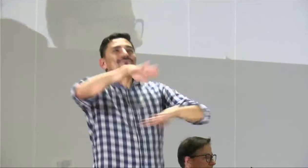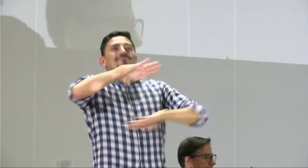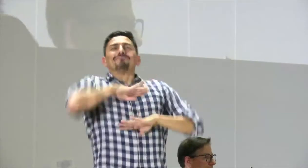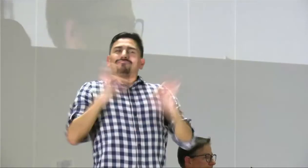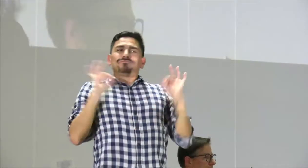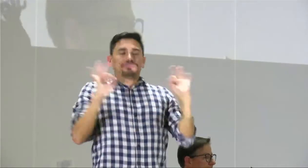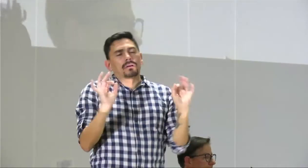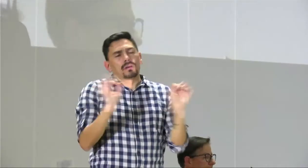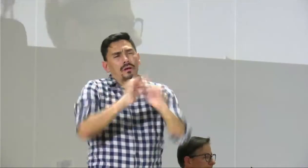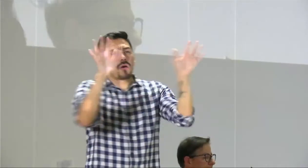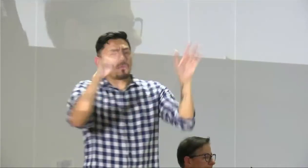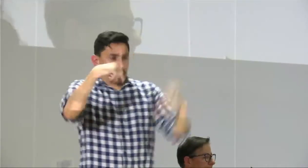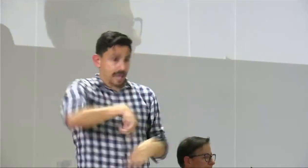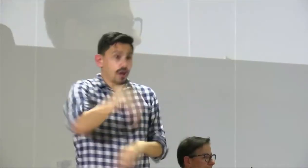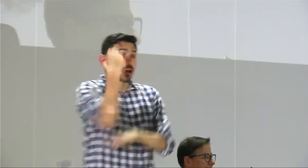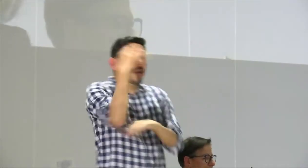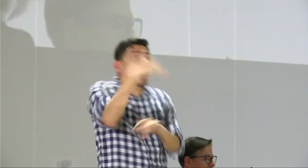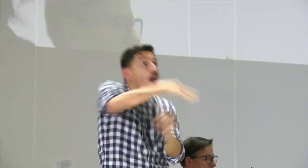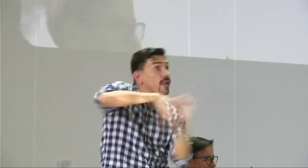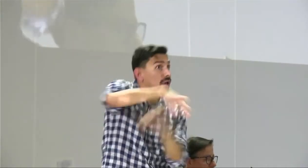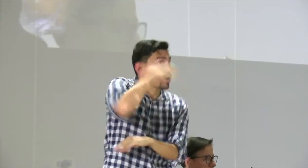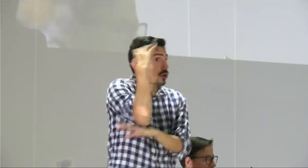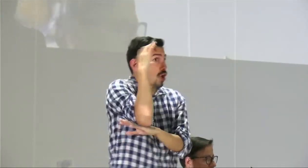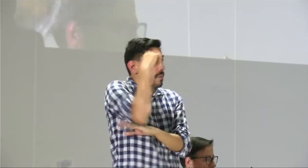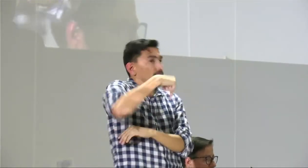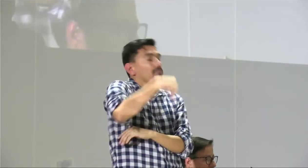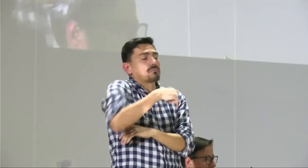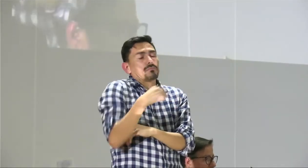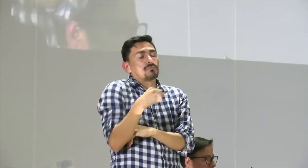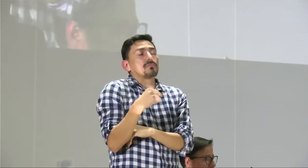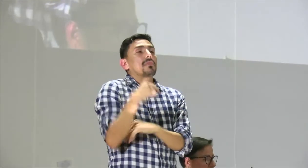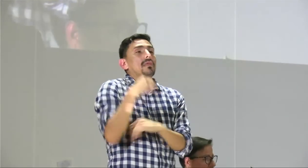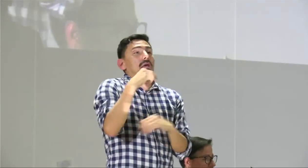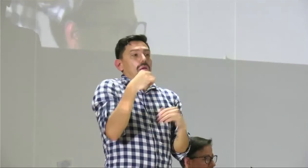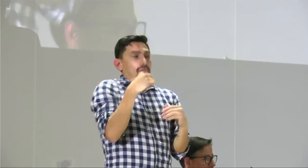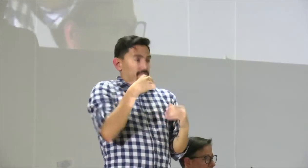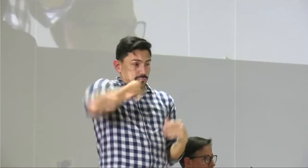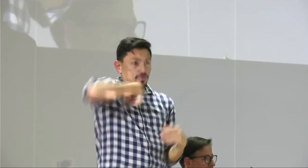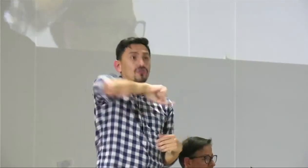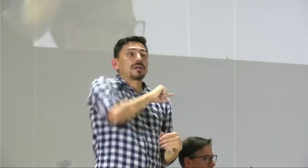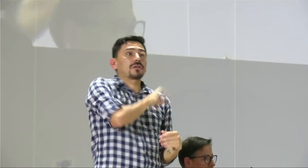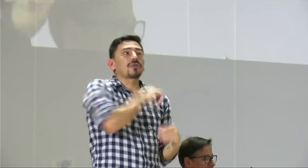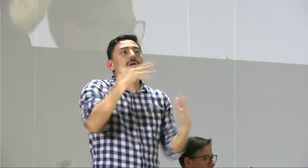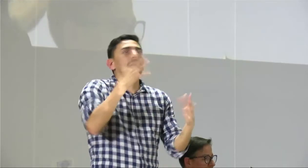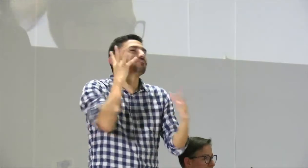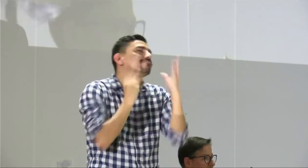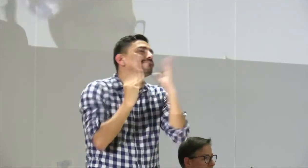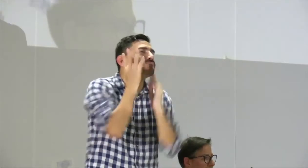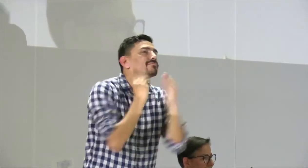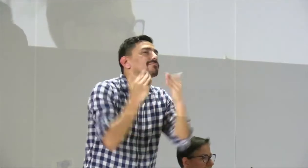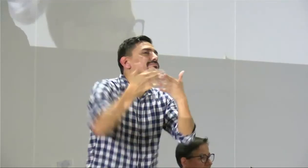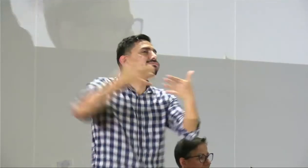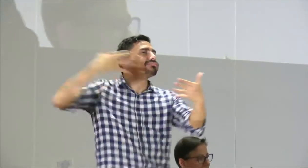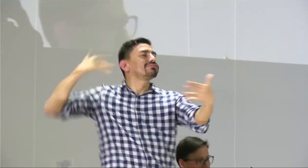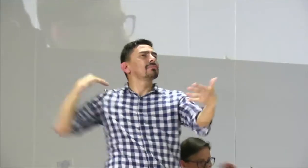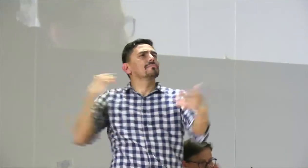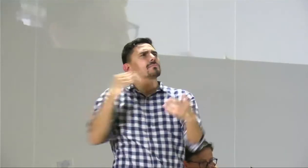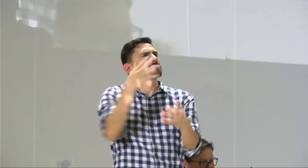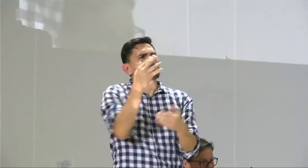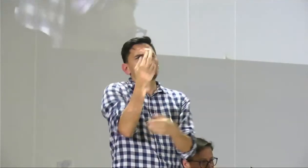esa educación bilingüe obviamente el contexto en Colombia y ya desde el INSOR tenemos la experiencia como